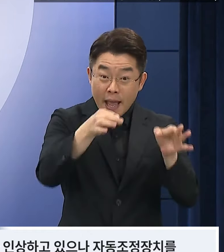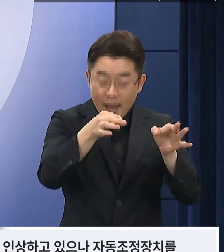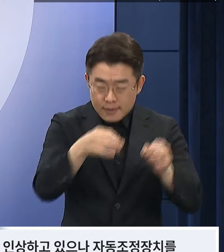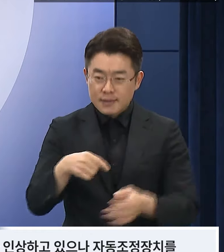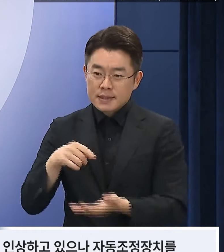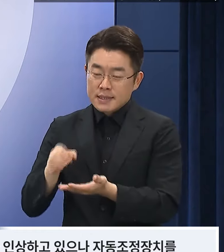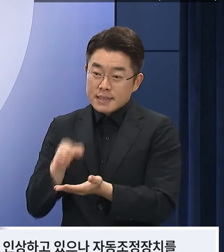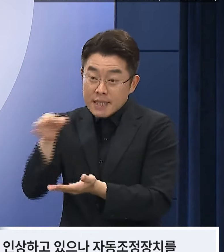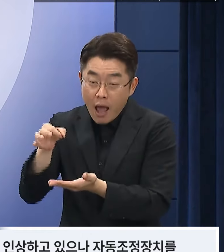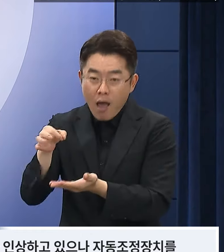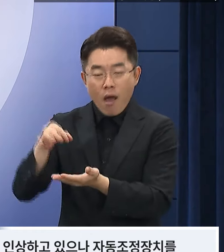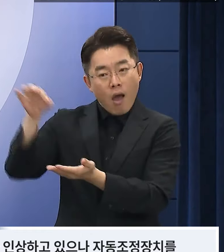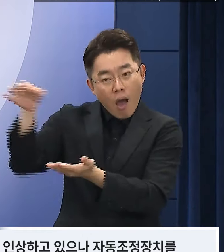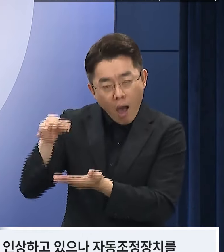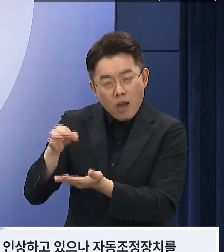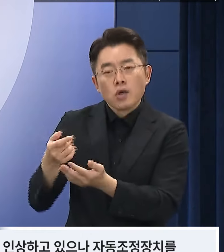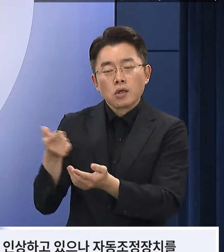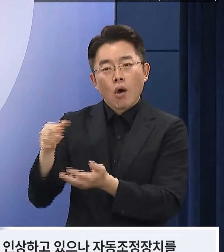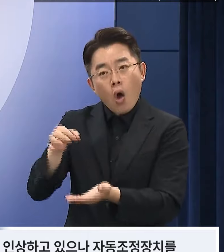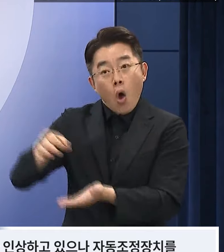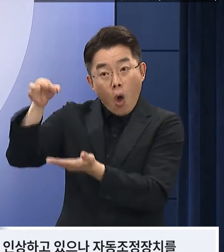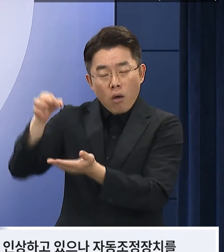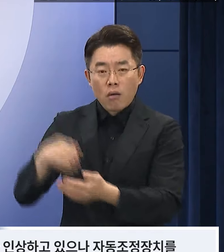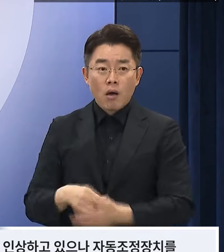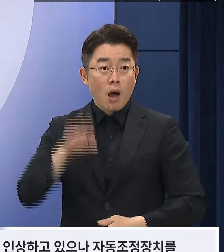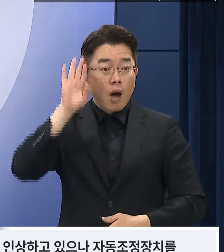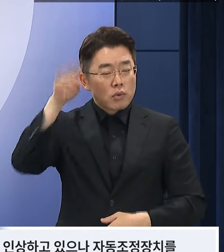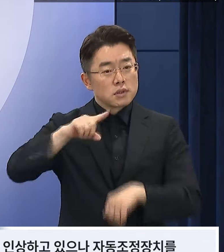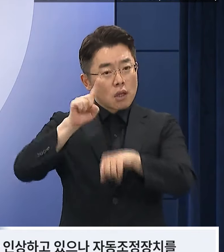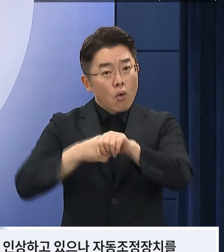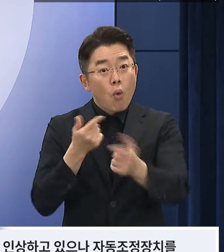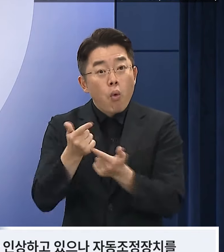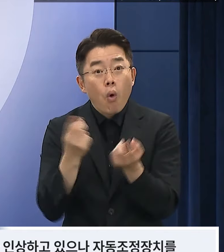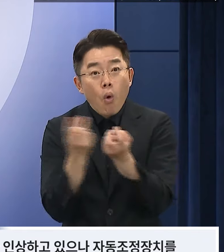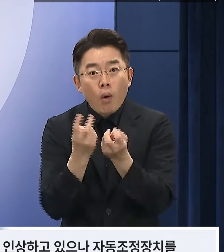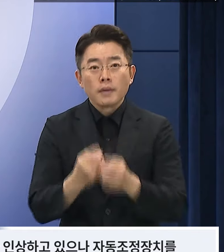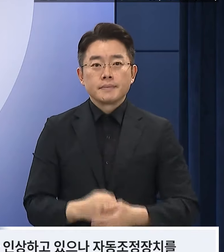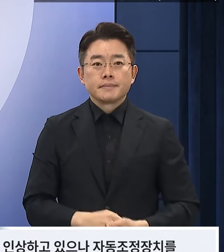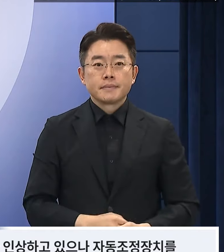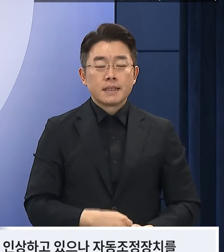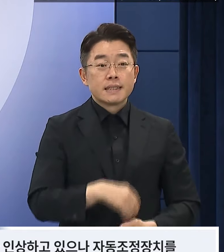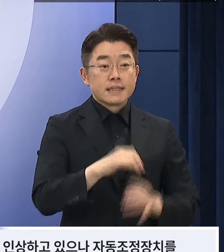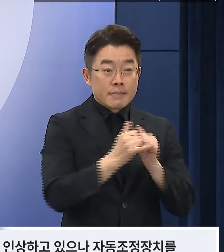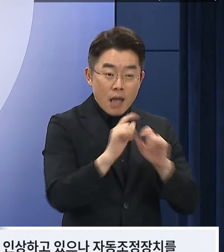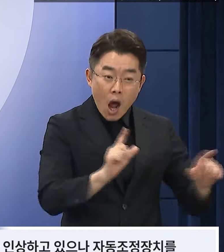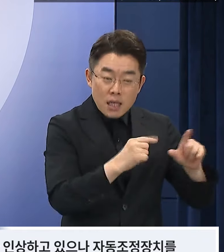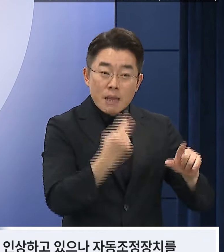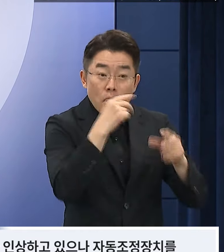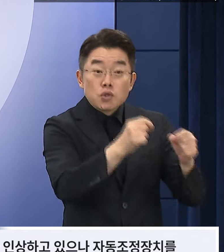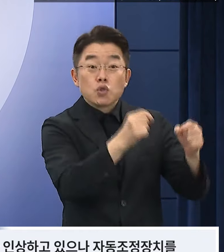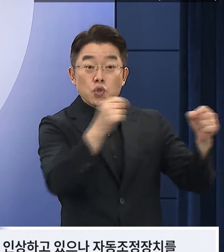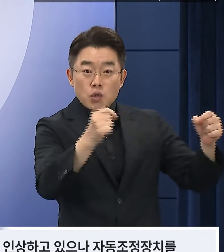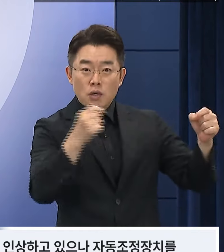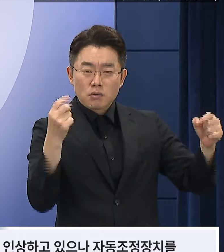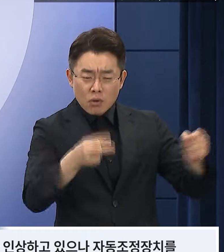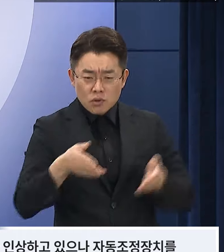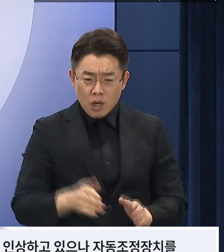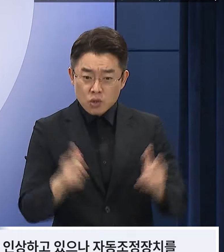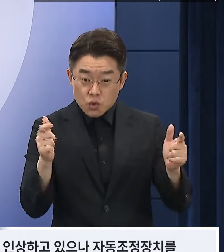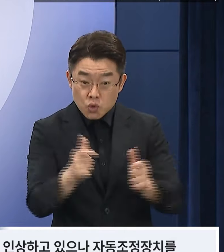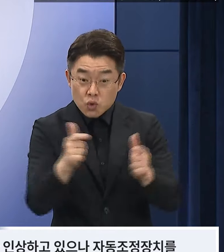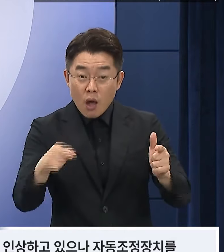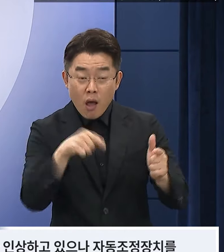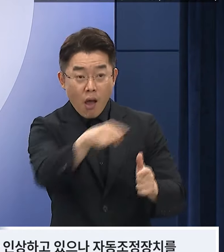인상하고 있으나 자동조정장치를 도입하게 되면 기대여명과 출생률 등 인구 변화도